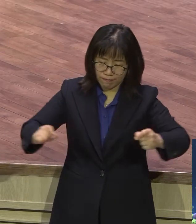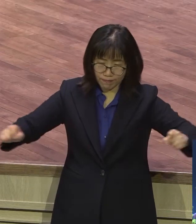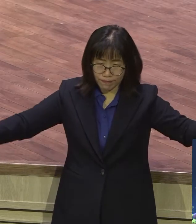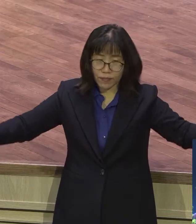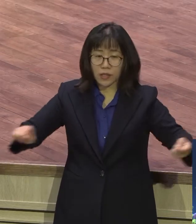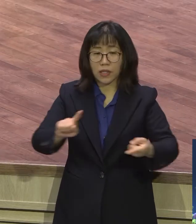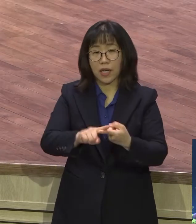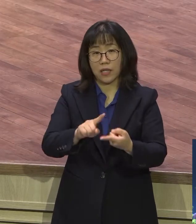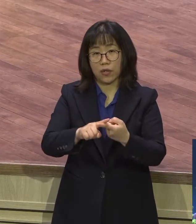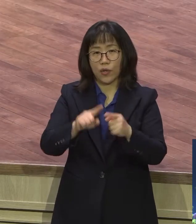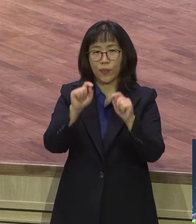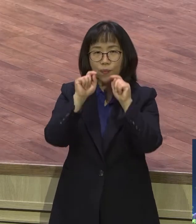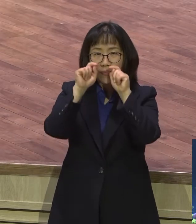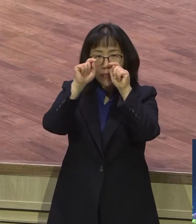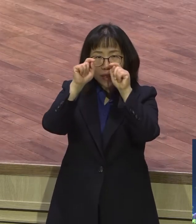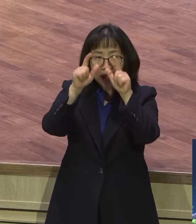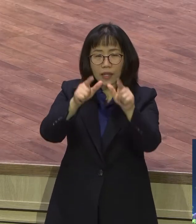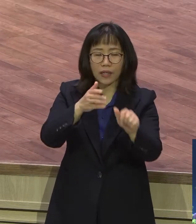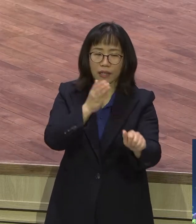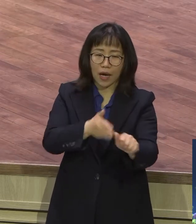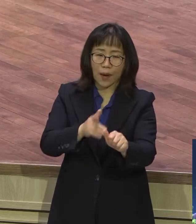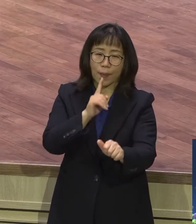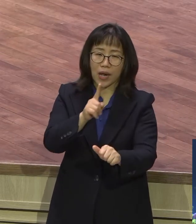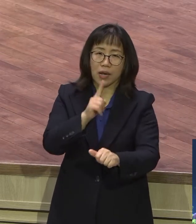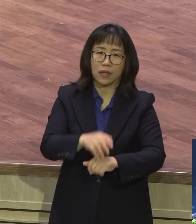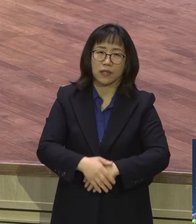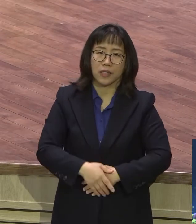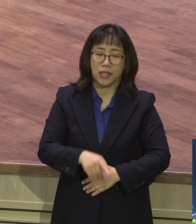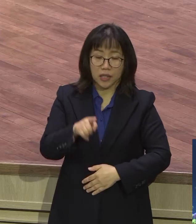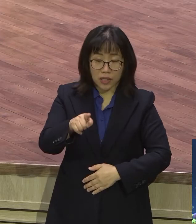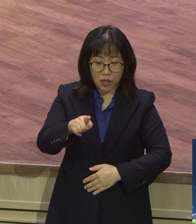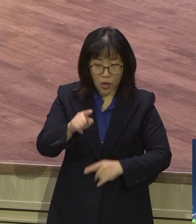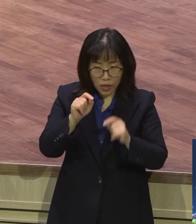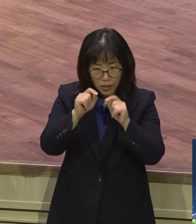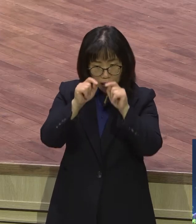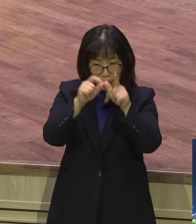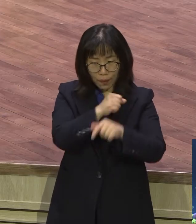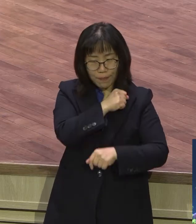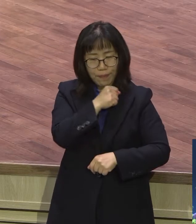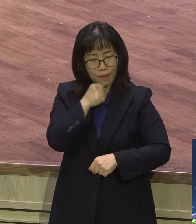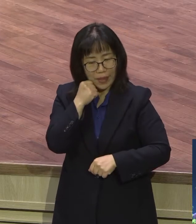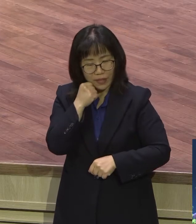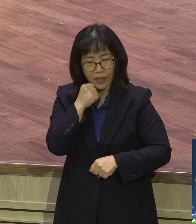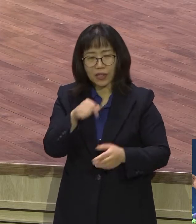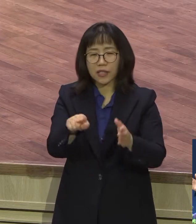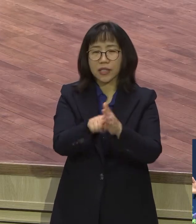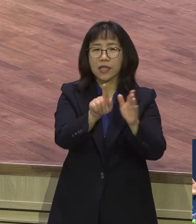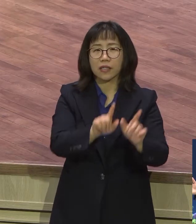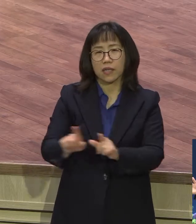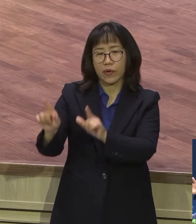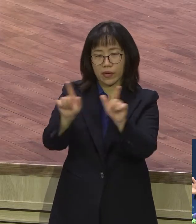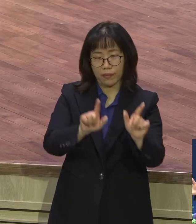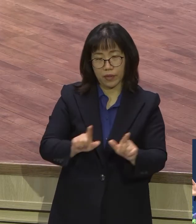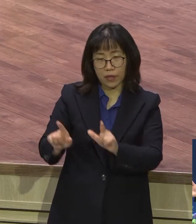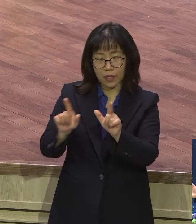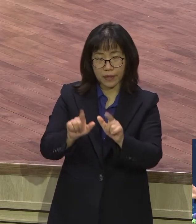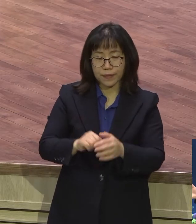이거 맛보는 것이 신앙생활이에요 그리스도의 부유하심을 맛보는 것